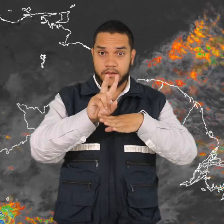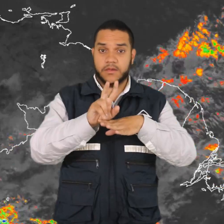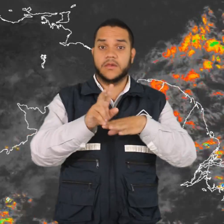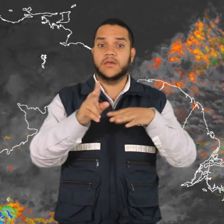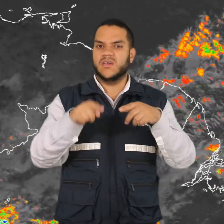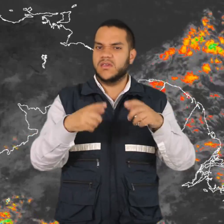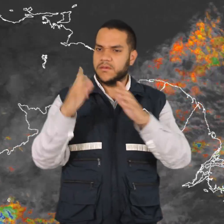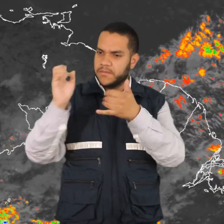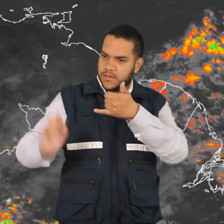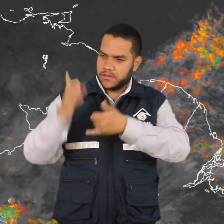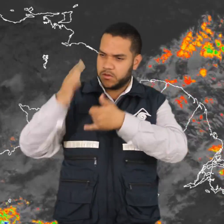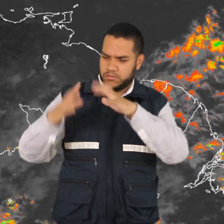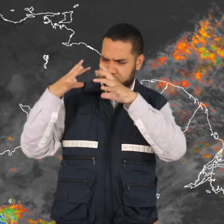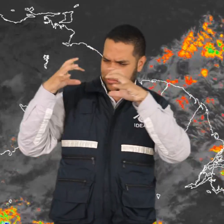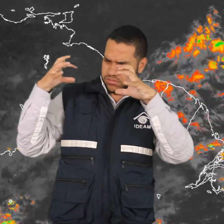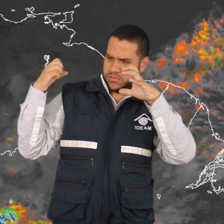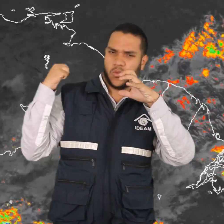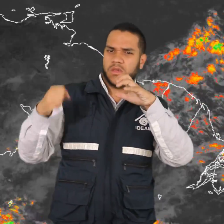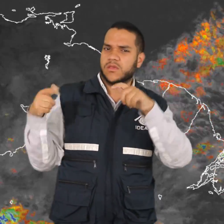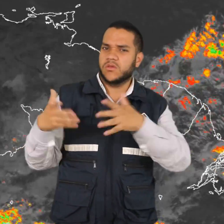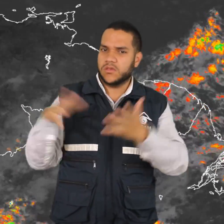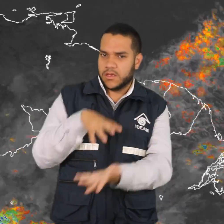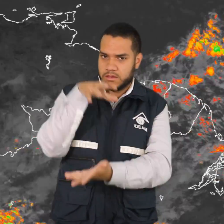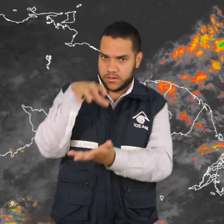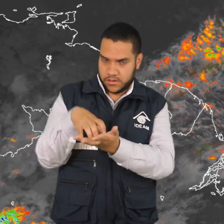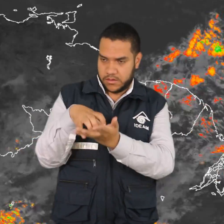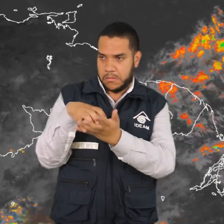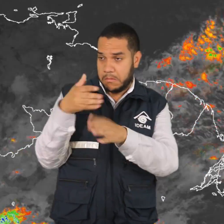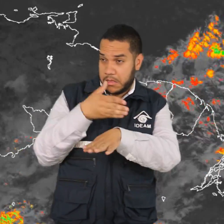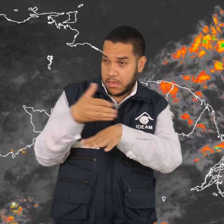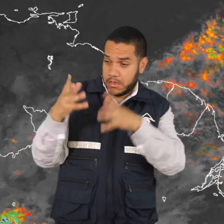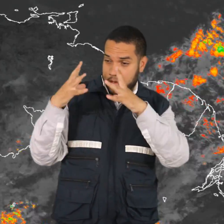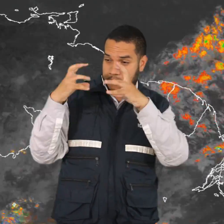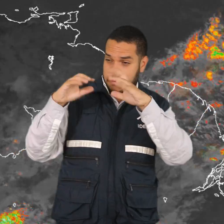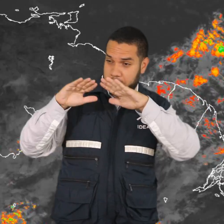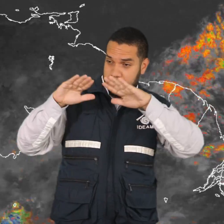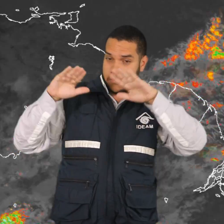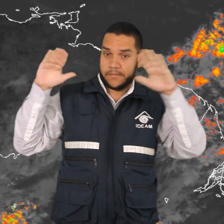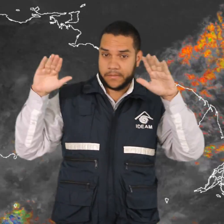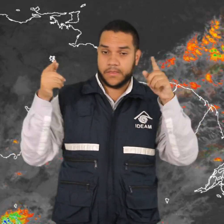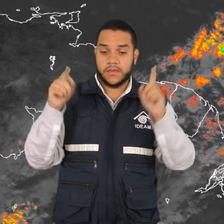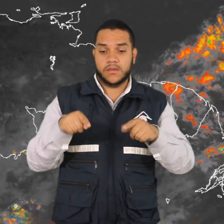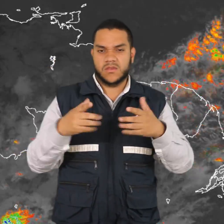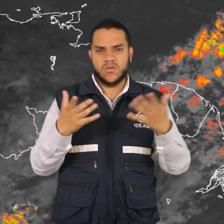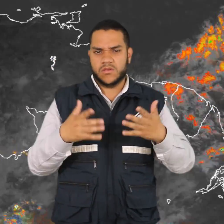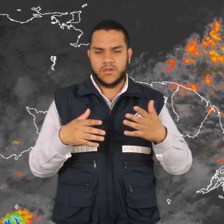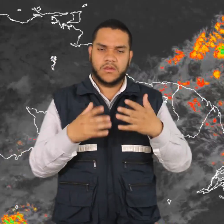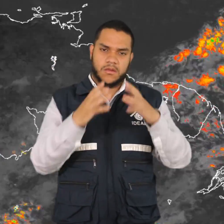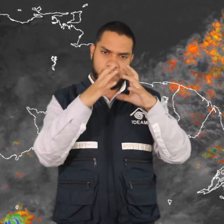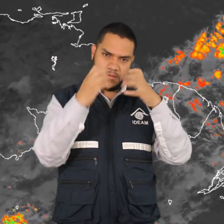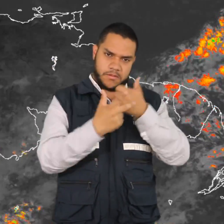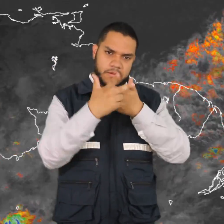registra mayor densidad nubosa hacia el centro y que tiende a disminuir en las próximas horas. Nubosidad más ligera en la región andina y con